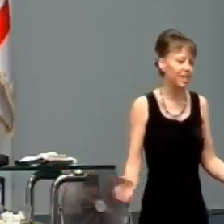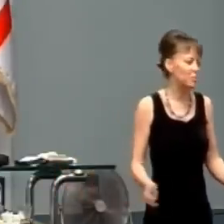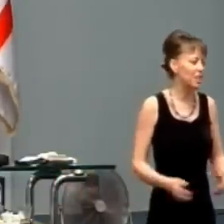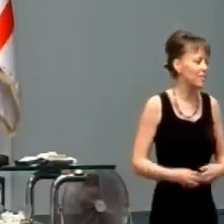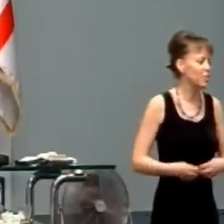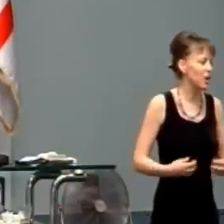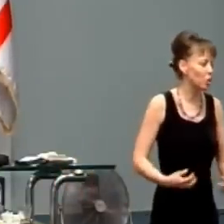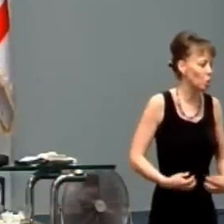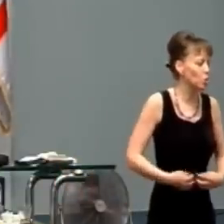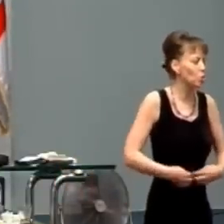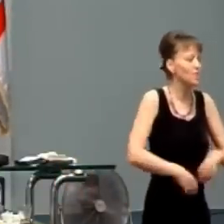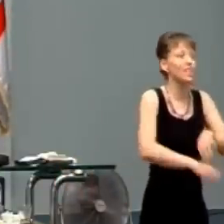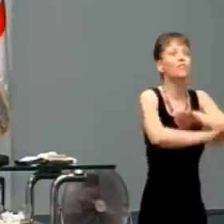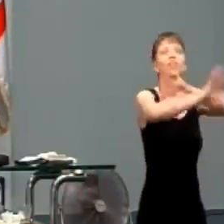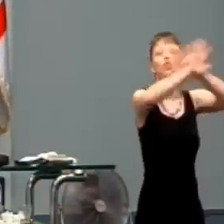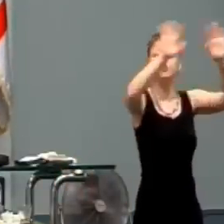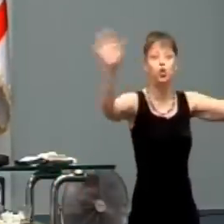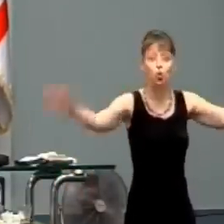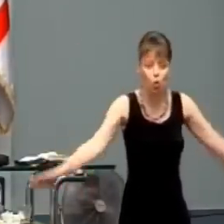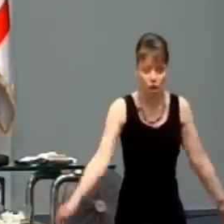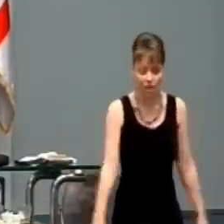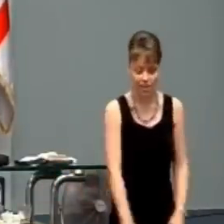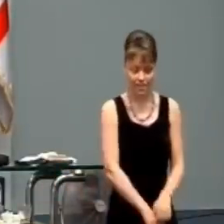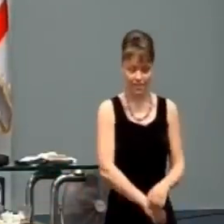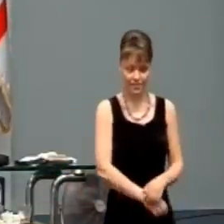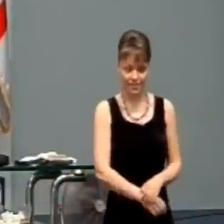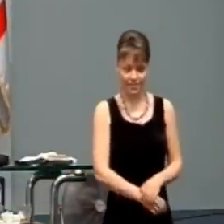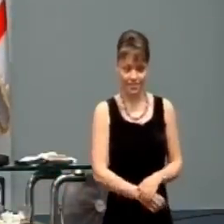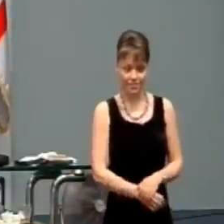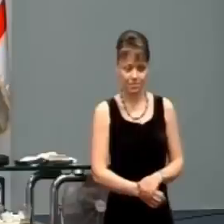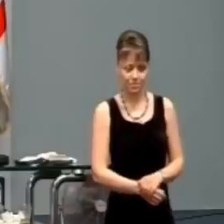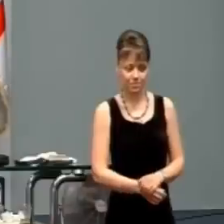Hovoríme o tom, ktorý stvoril všetko, čo vidíme.